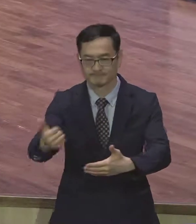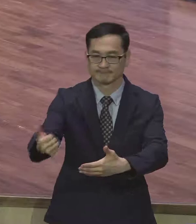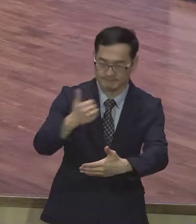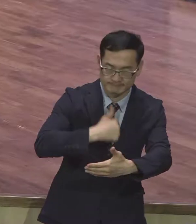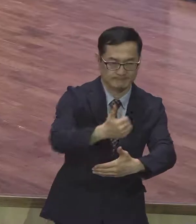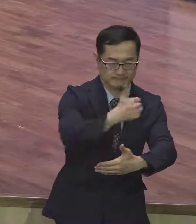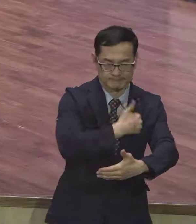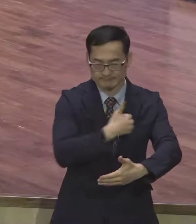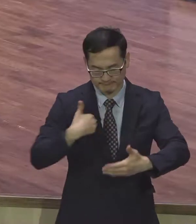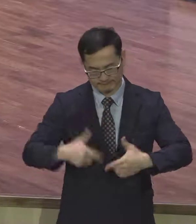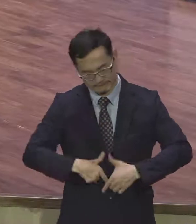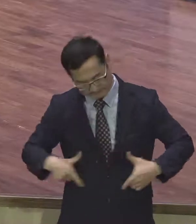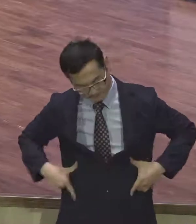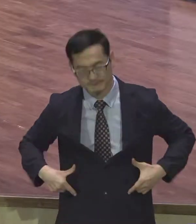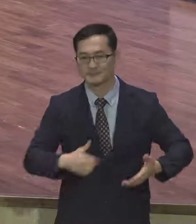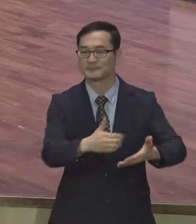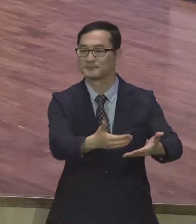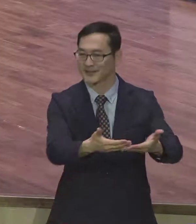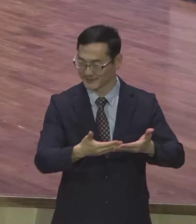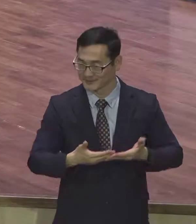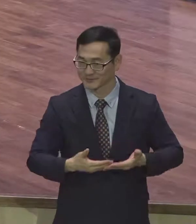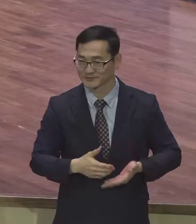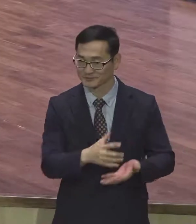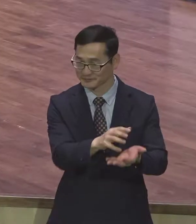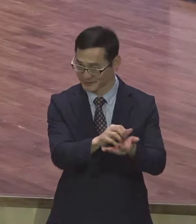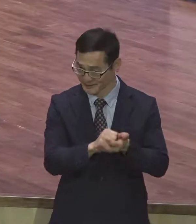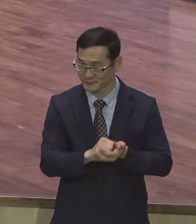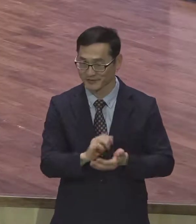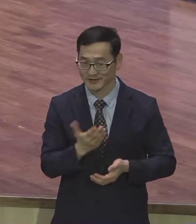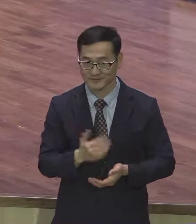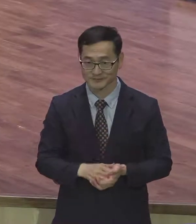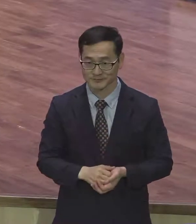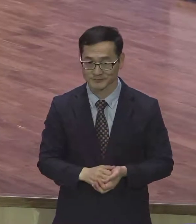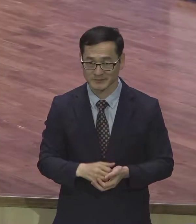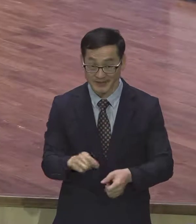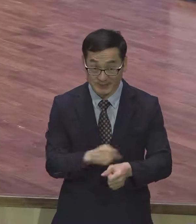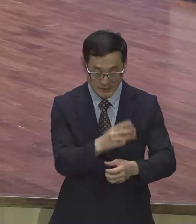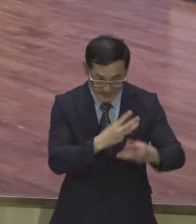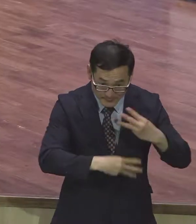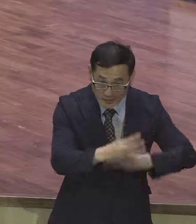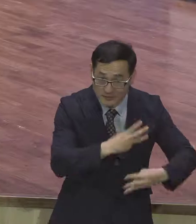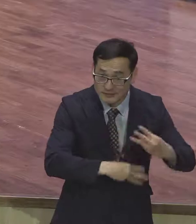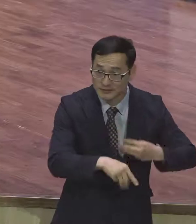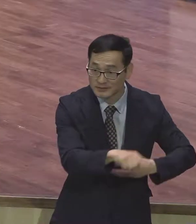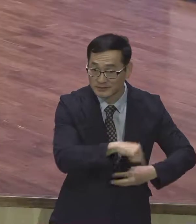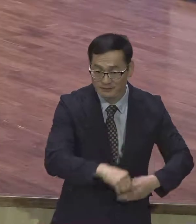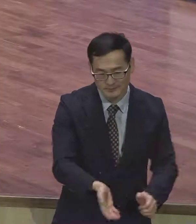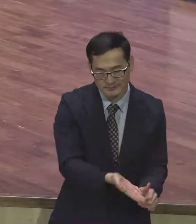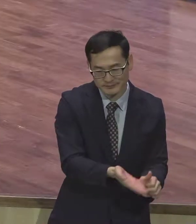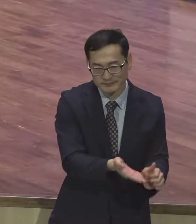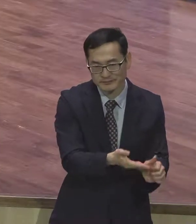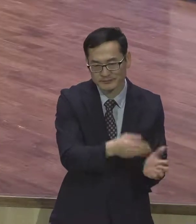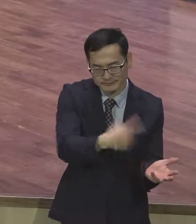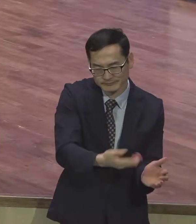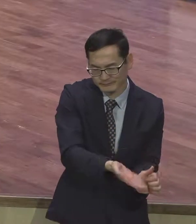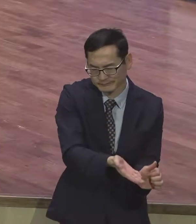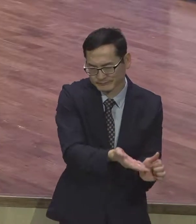하지 그래서요 특별히 랩런트 우리 랩런트 후대를 키우는 교회 이 영원교회는 앞으로요